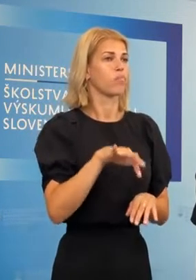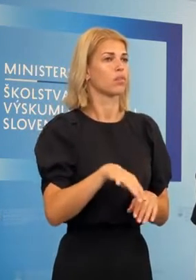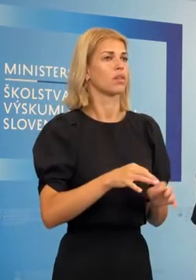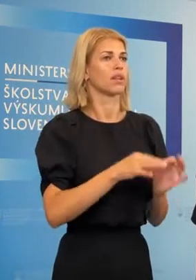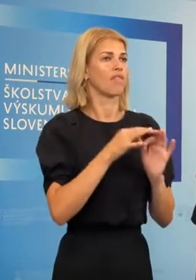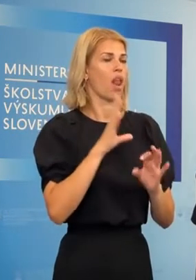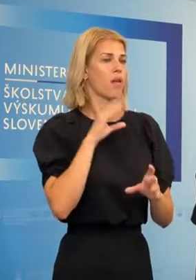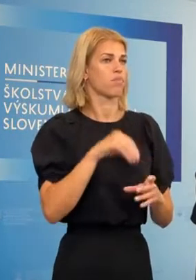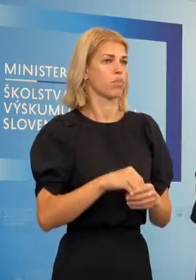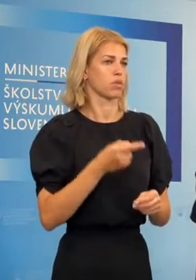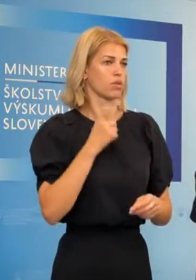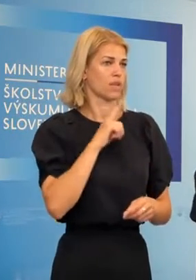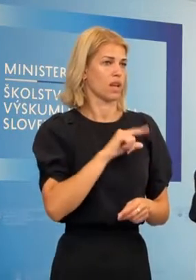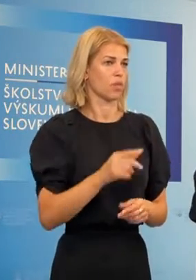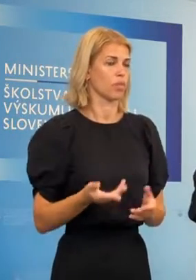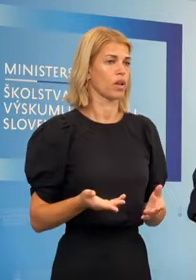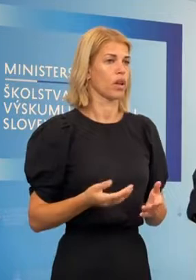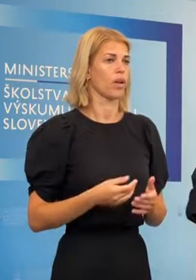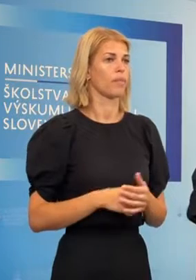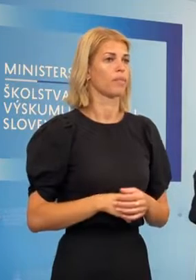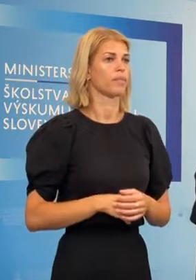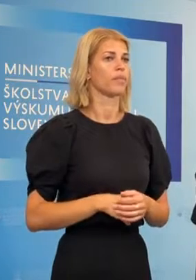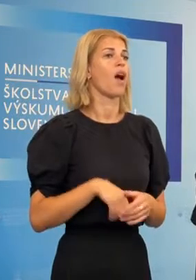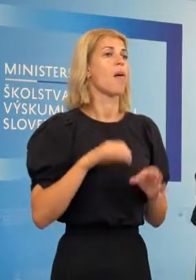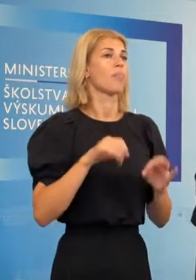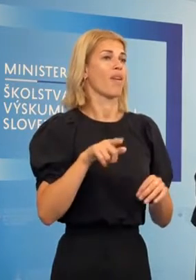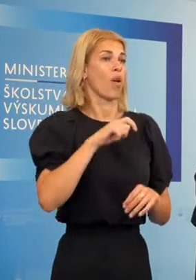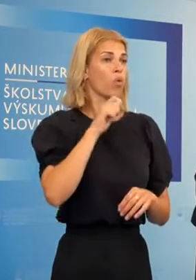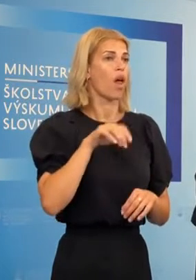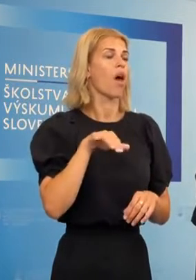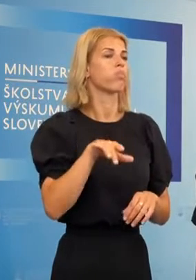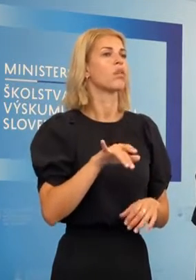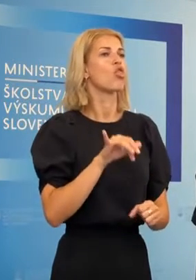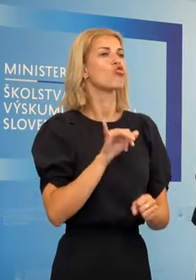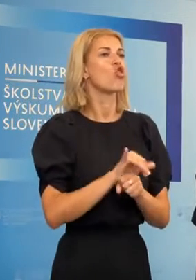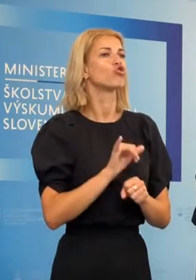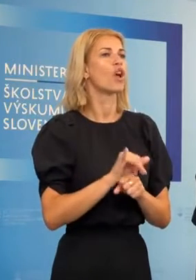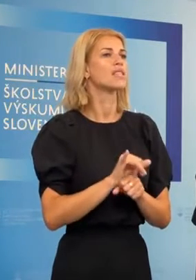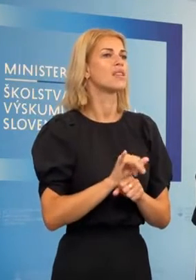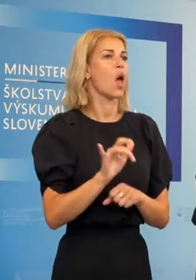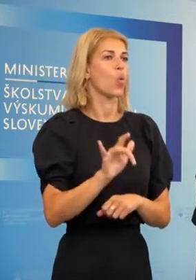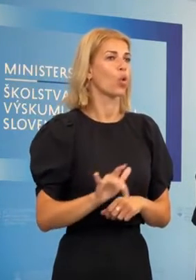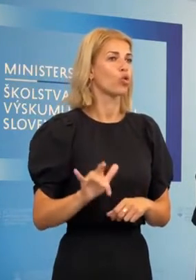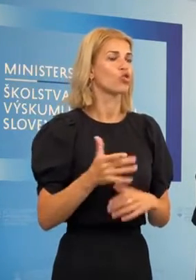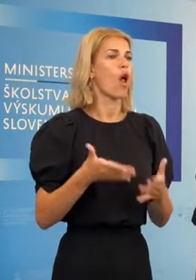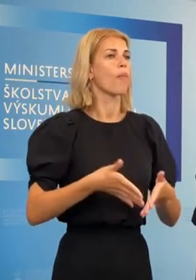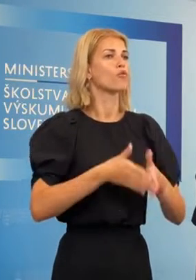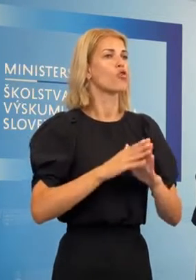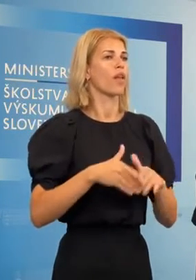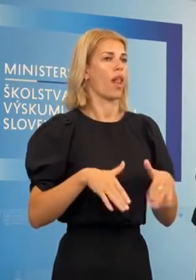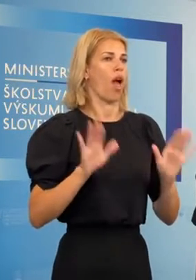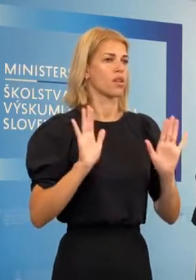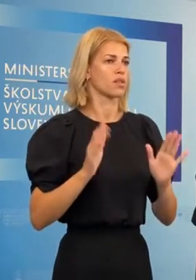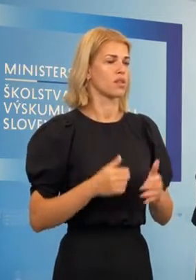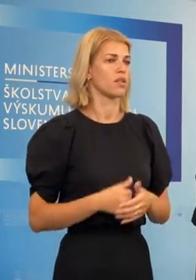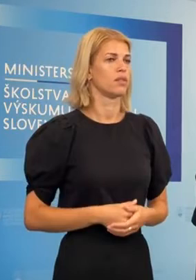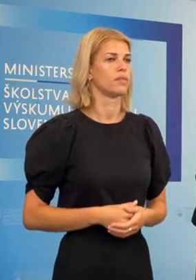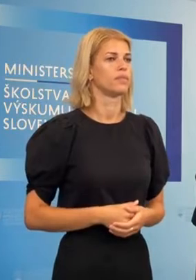Tieto deti u nás majú dočasné, teda buď dočasné útočisko, alebo sú žiadateľmi o ázyl.